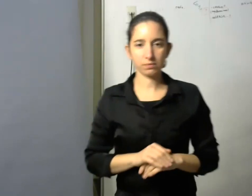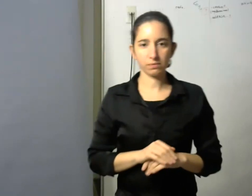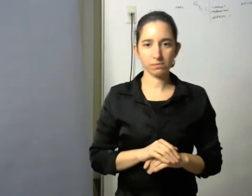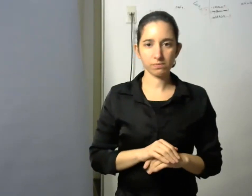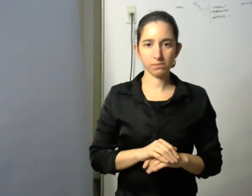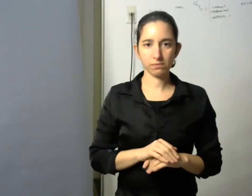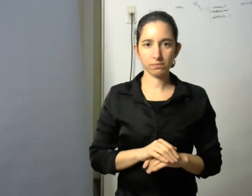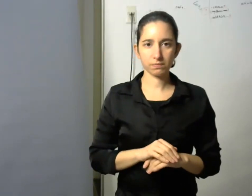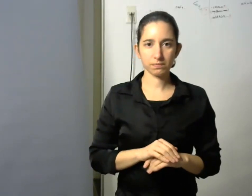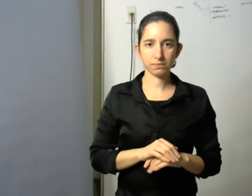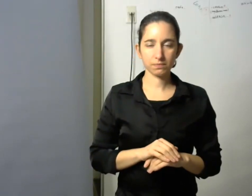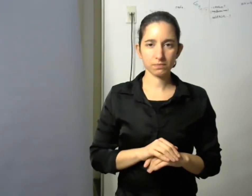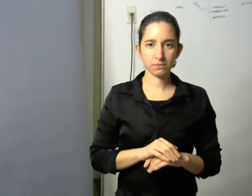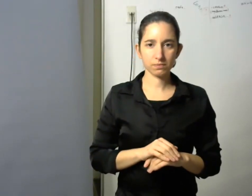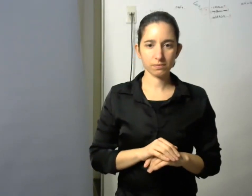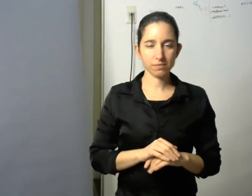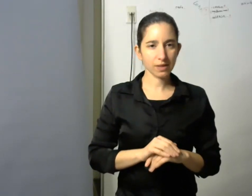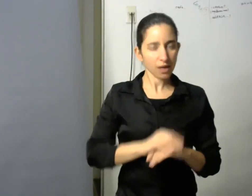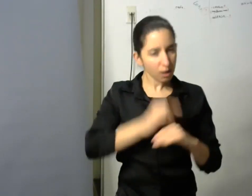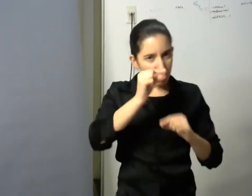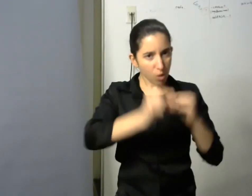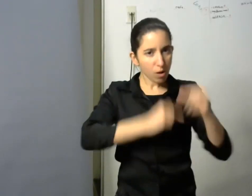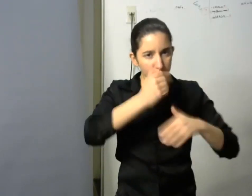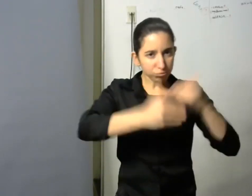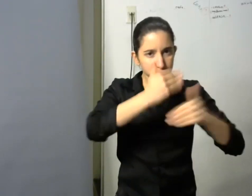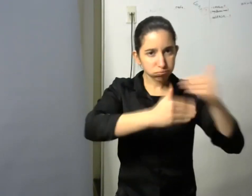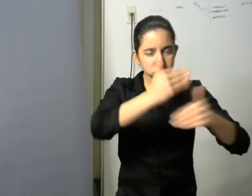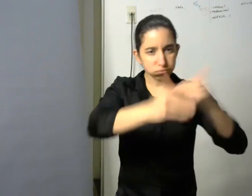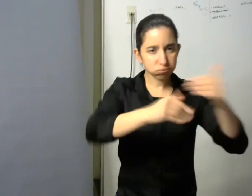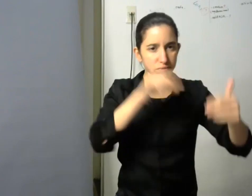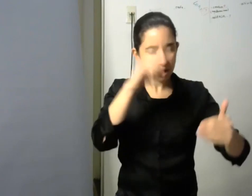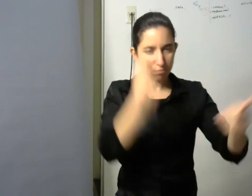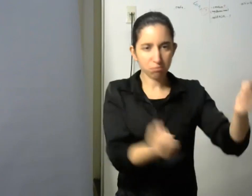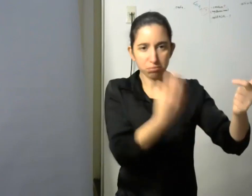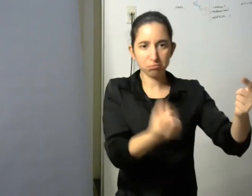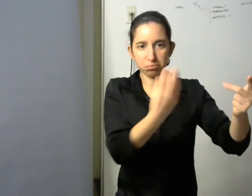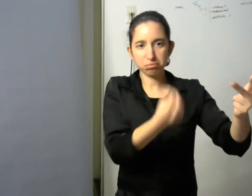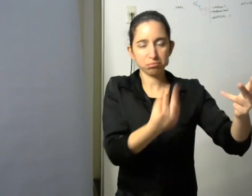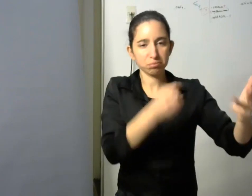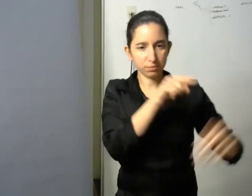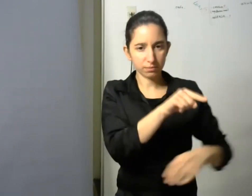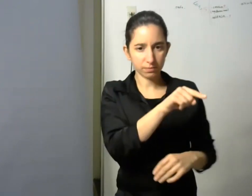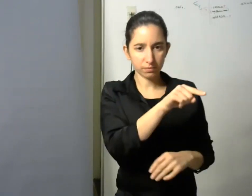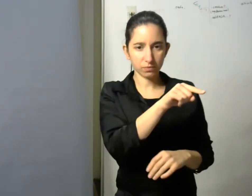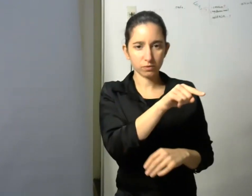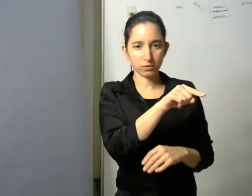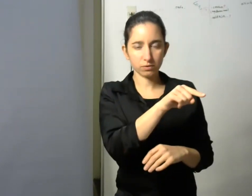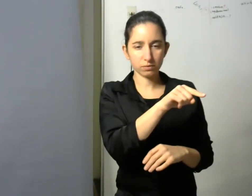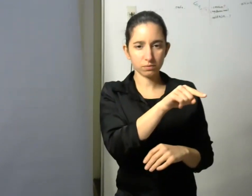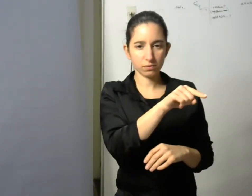después esto de vino en la experiencia del centro de Autodocción de la Explicidad la pueden también